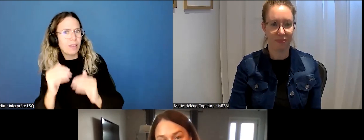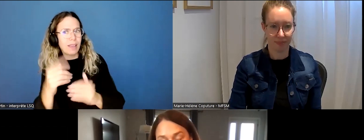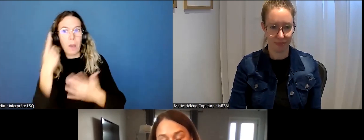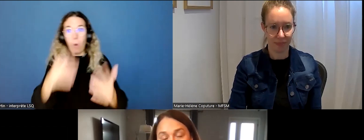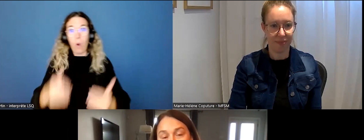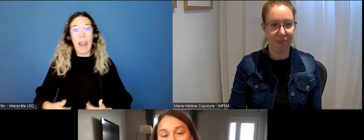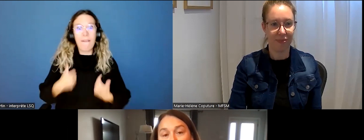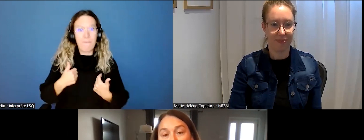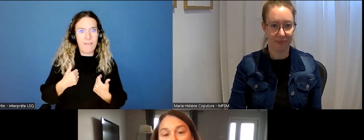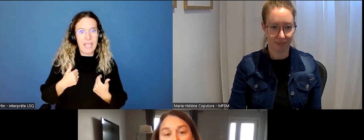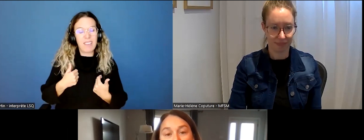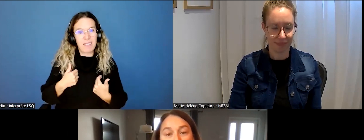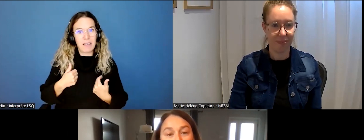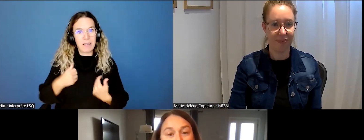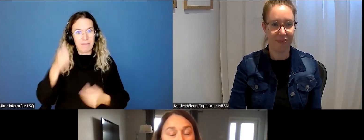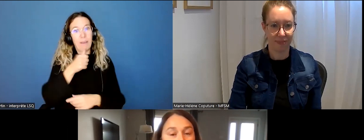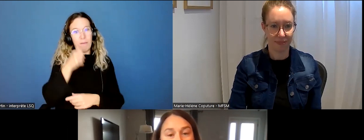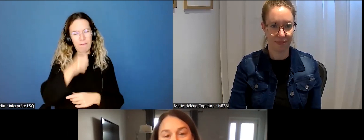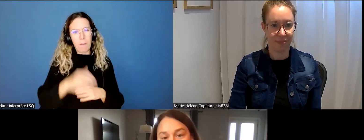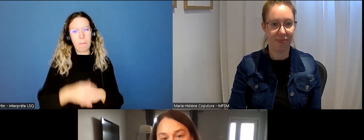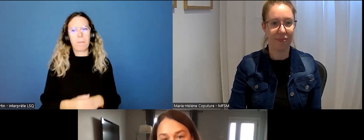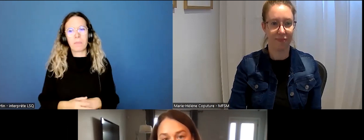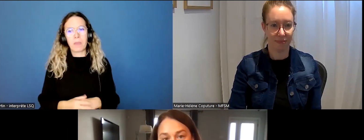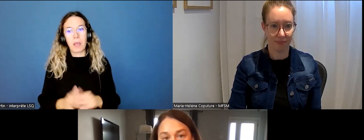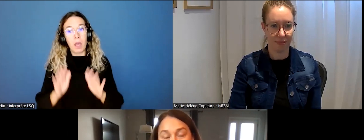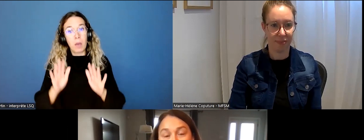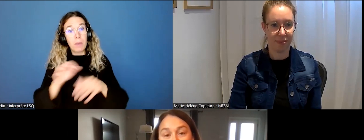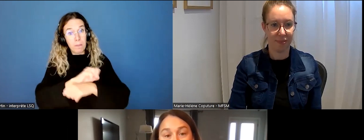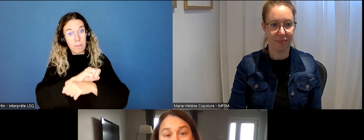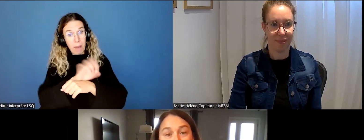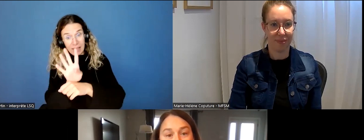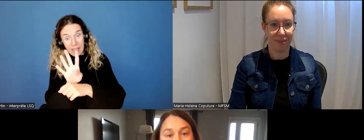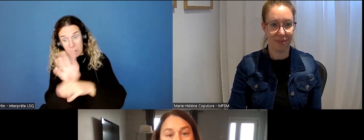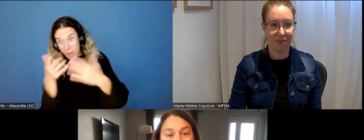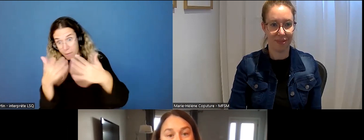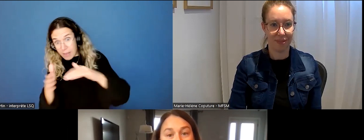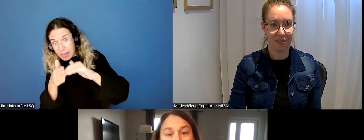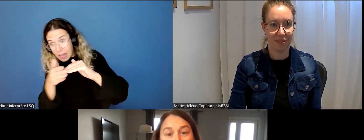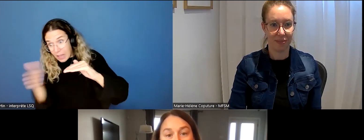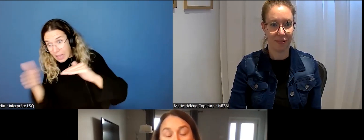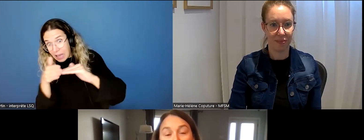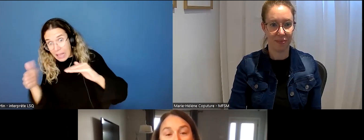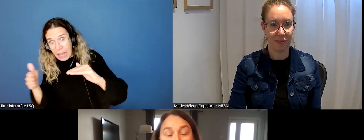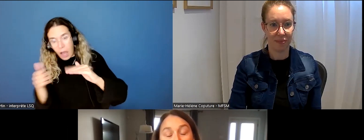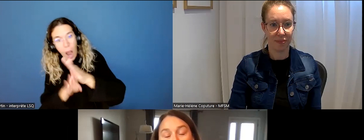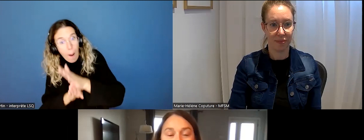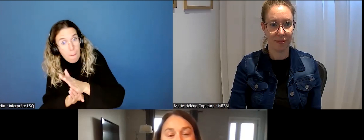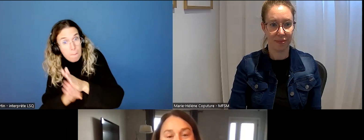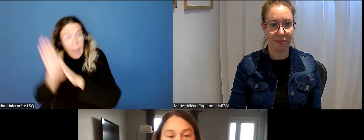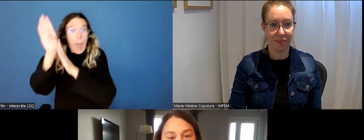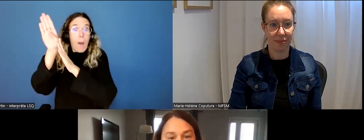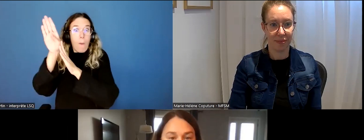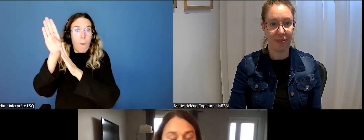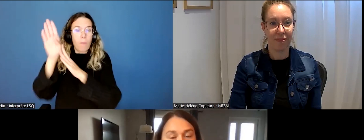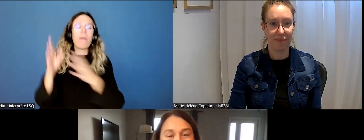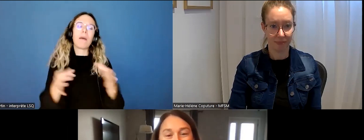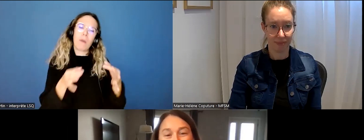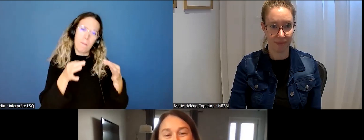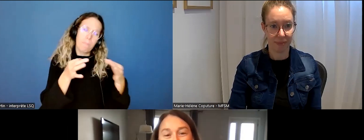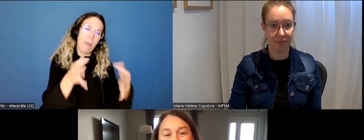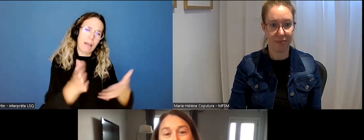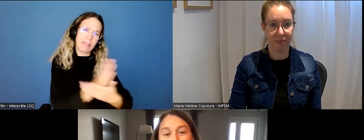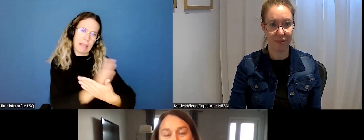des victimes. Et tout de suite après la pandémie, il y eu vraiment une grande augmentation. Pendant, après